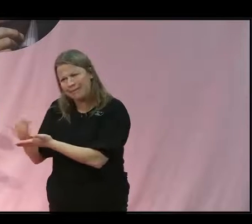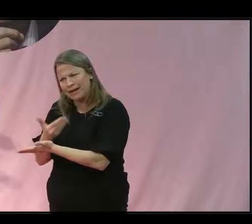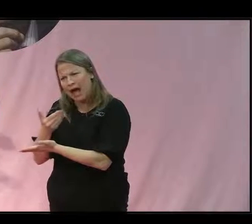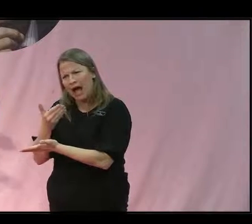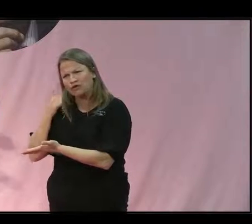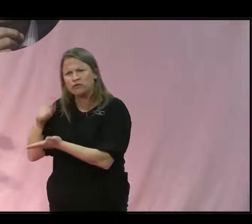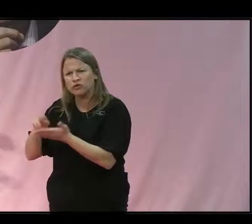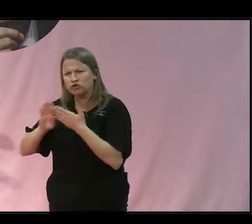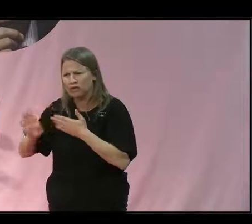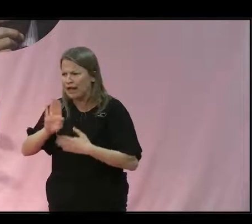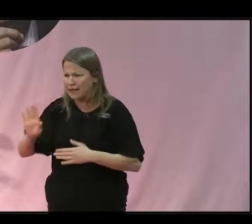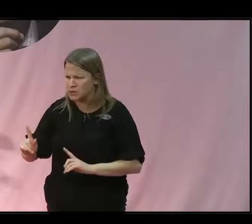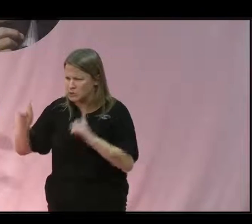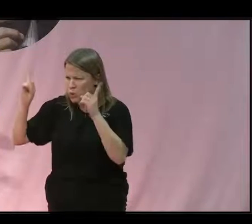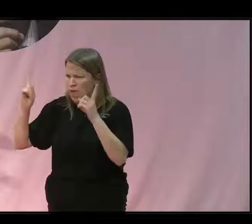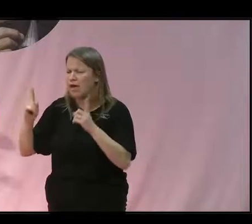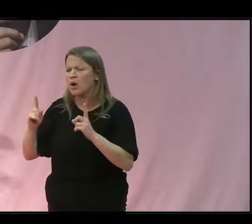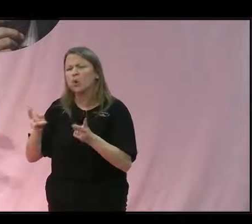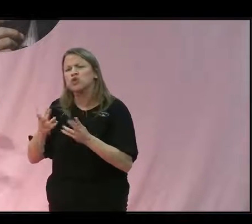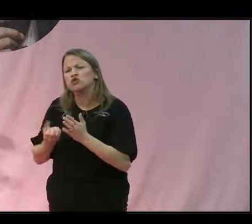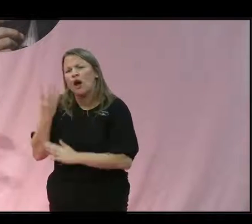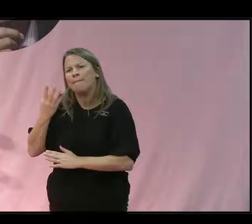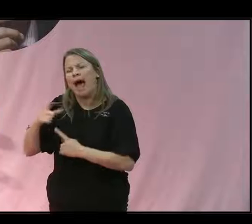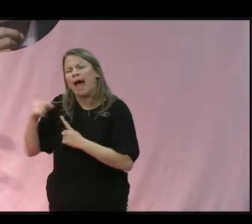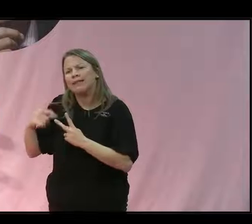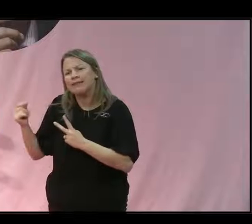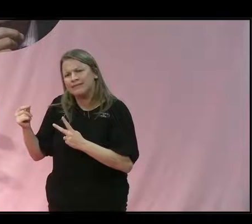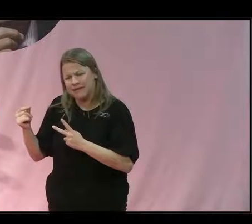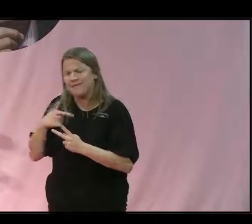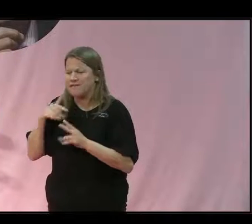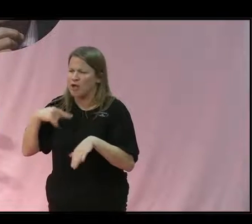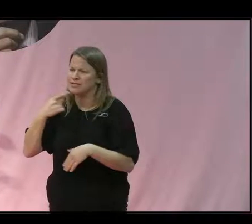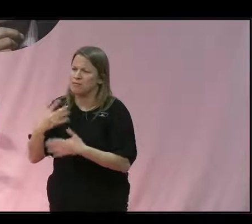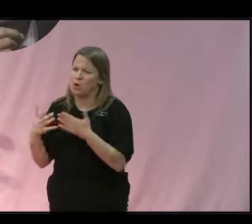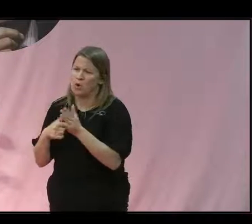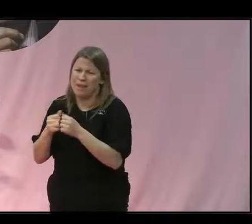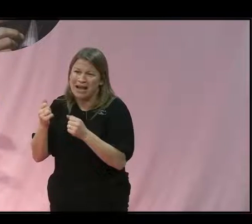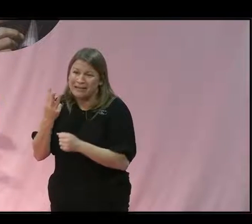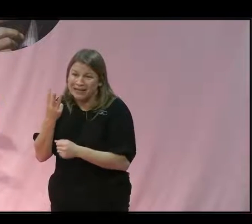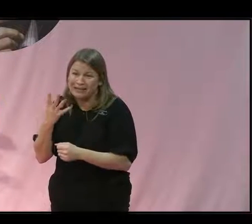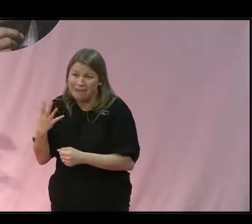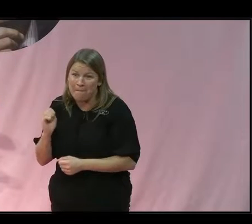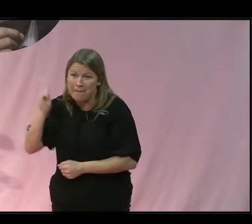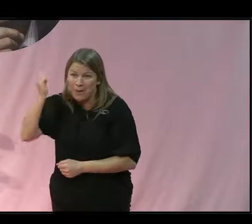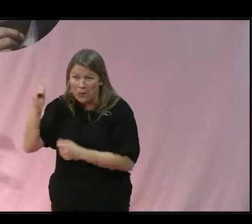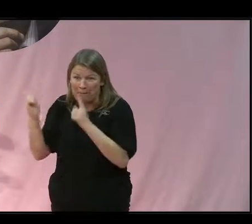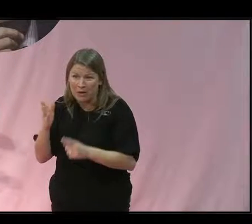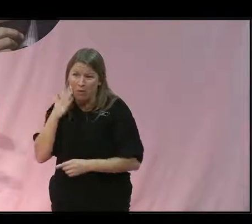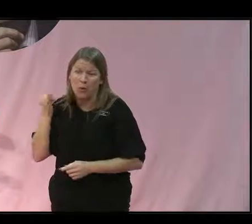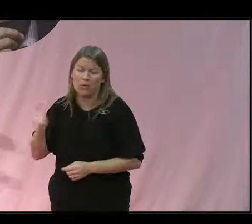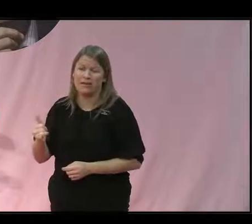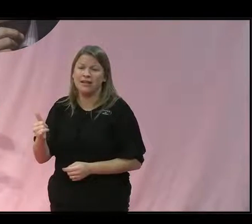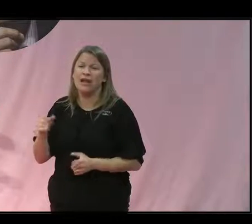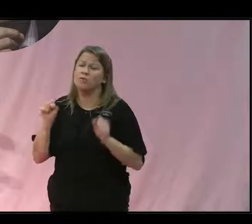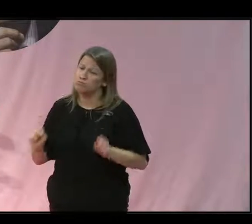sagt skydda skogen bättre och också skapa alternativ. Vi har sagt det flera gånger att 35 miljoner människor bor i de här områdena och det måste